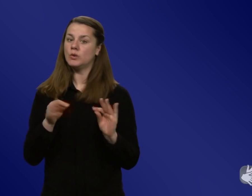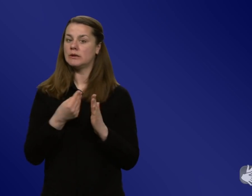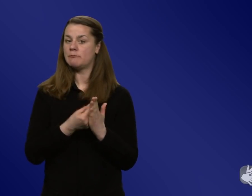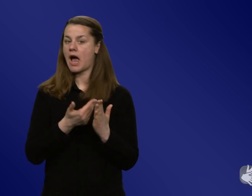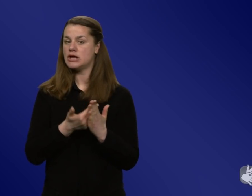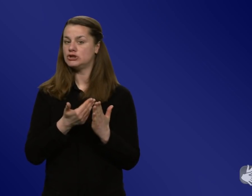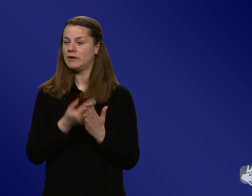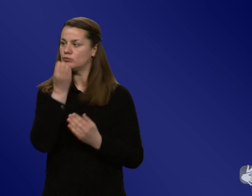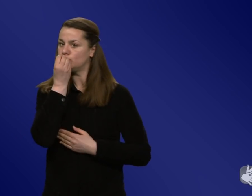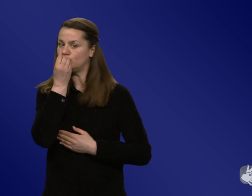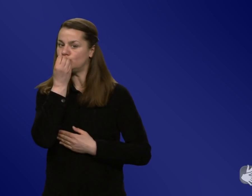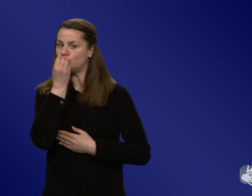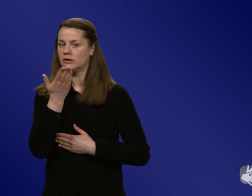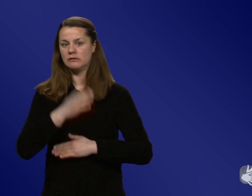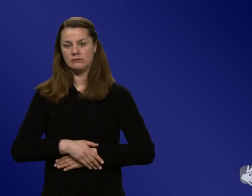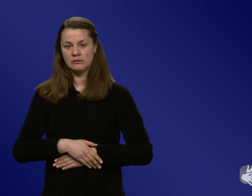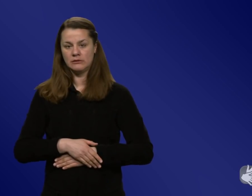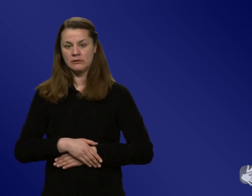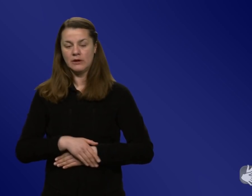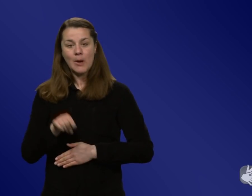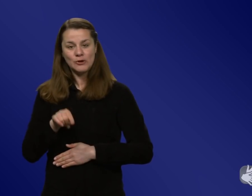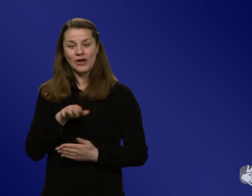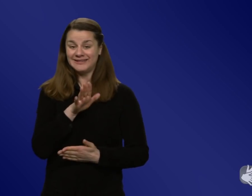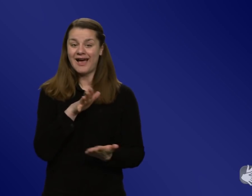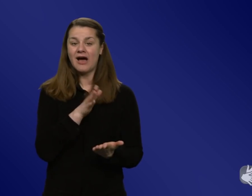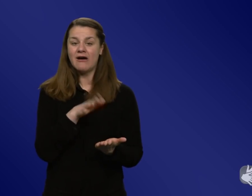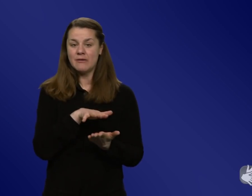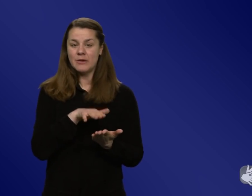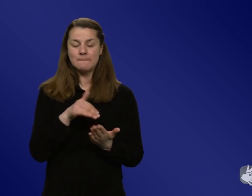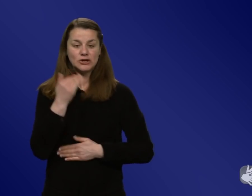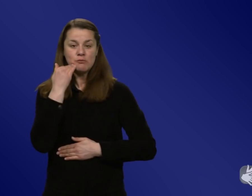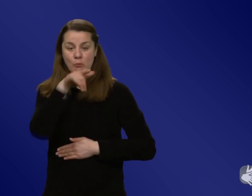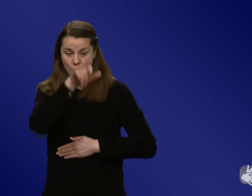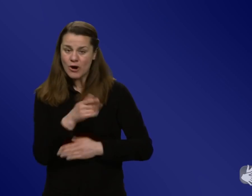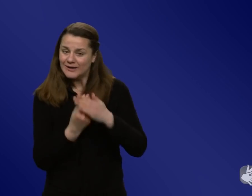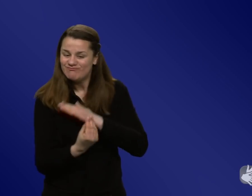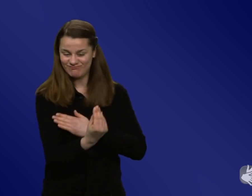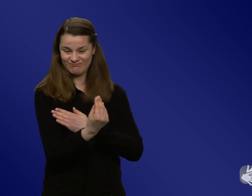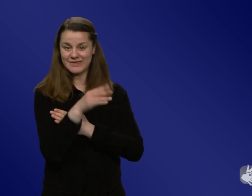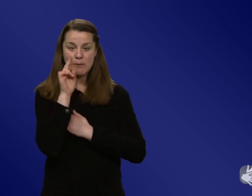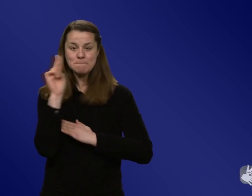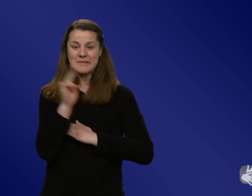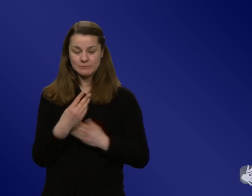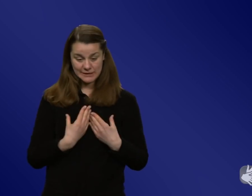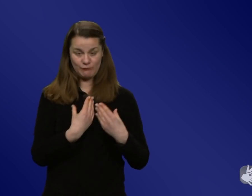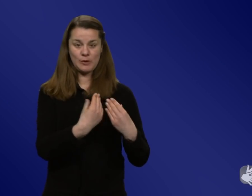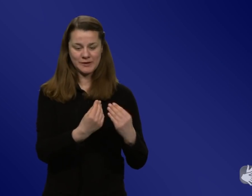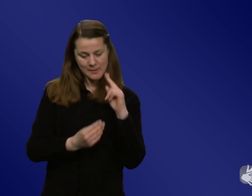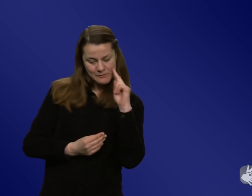man quasi aus den Schuhen des Nutzers, also man stellt sich in die Schuhe des Nutzers und denkt aus dieser Perspektive darüber nach, was